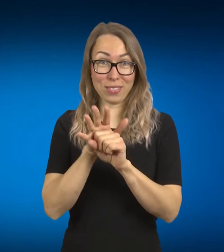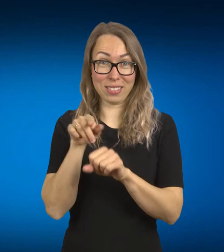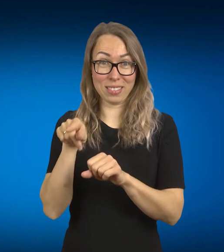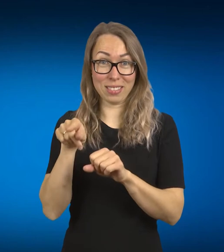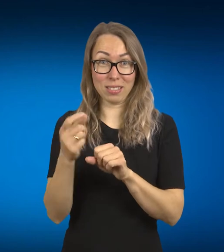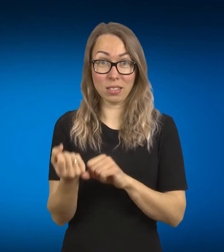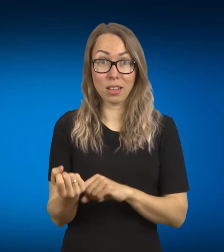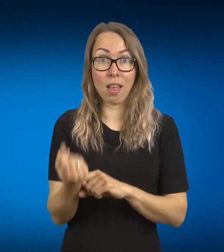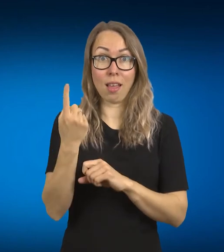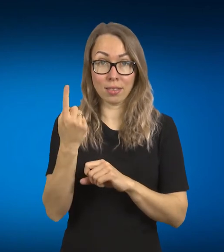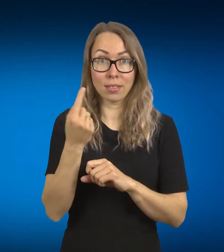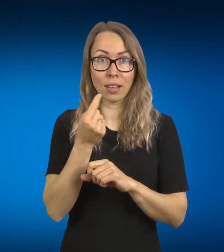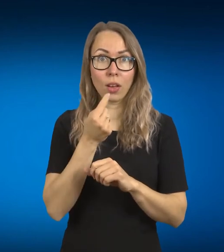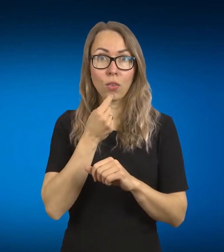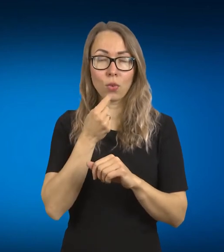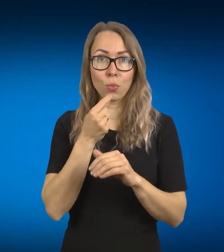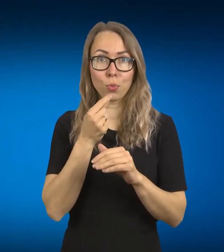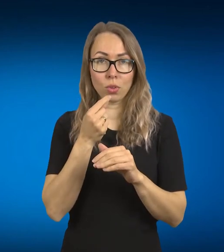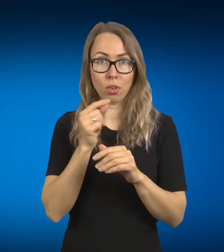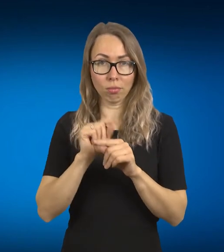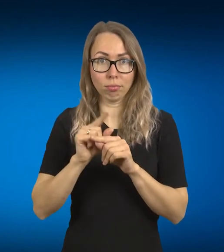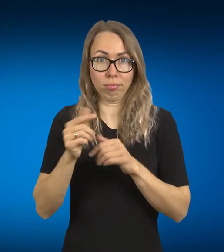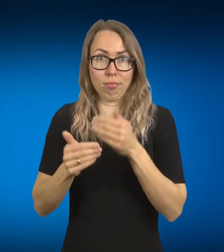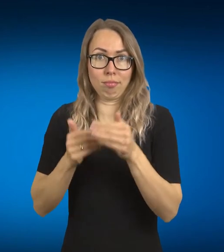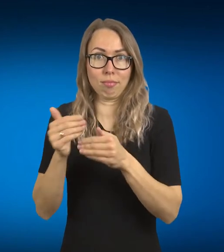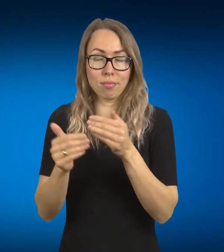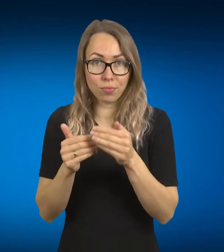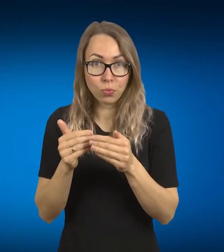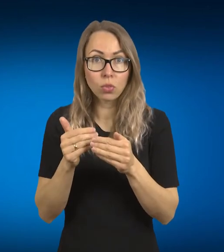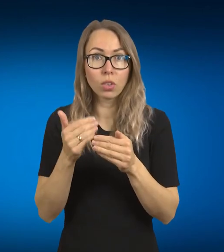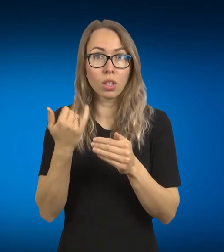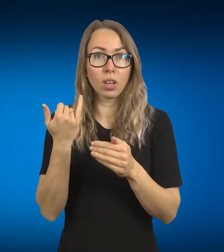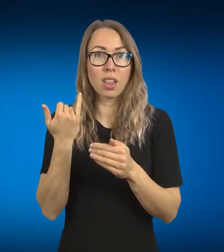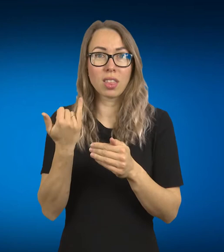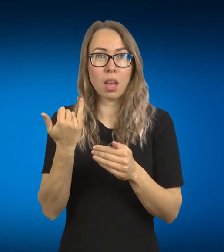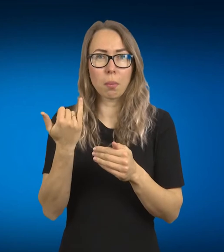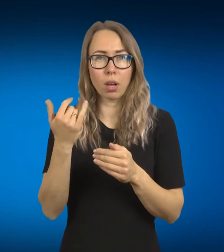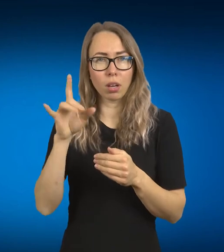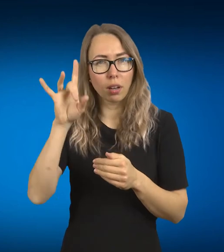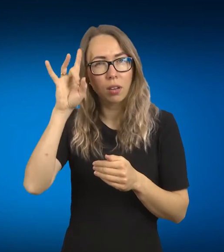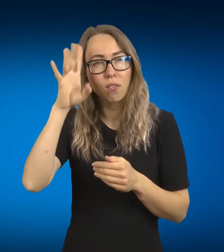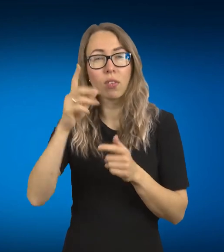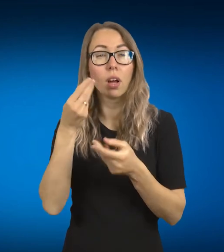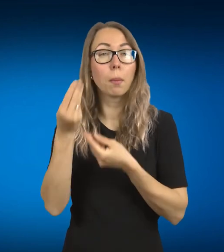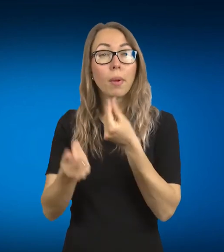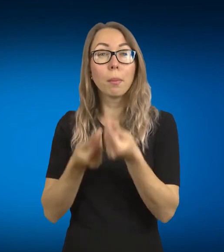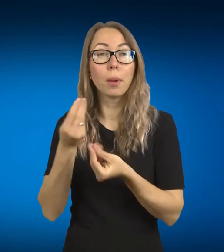reikalus, nes žinom, kad dabar yra viena populiariausių ir perkamiausių prekį daug kartinio naudojimo kaukės, tai